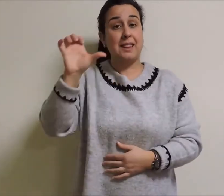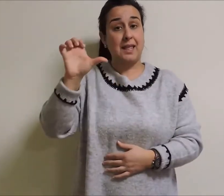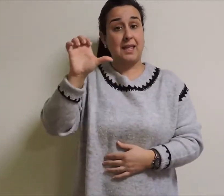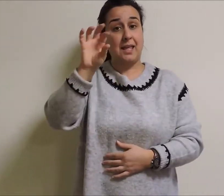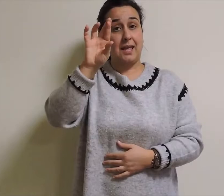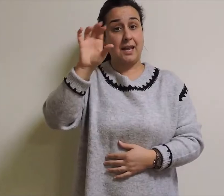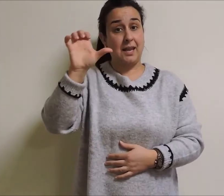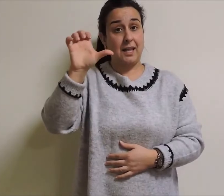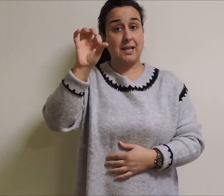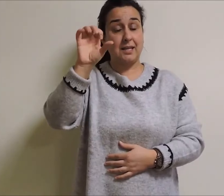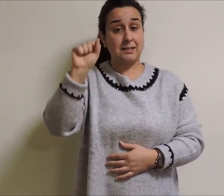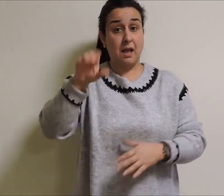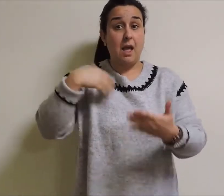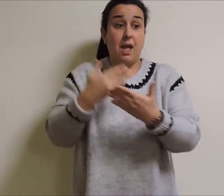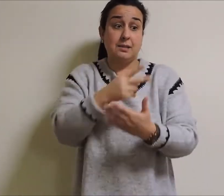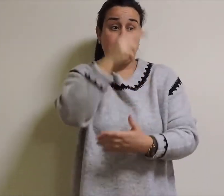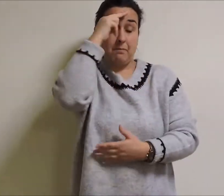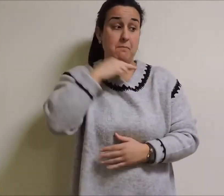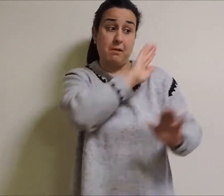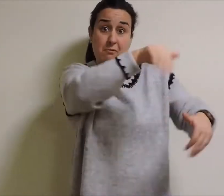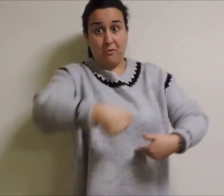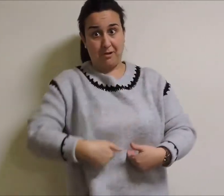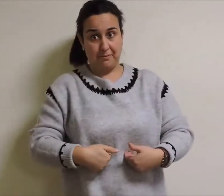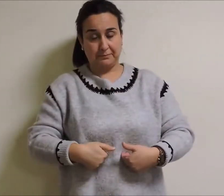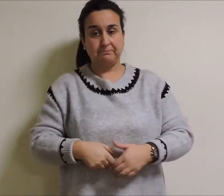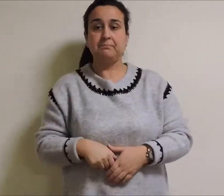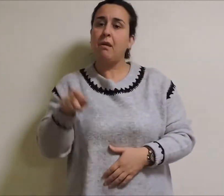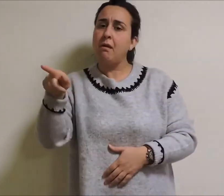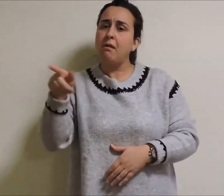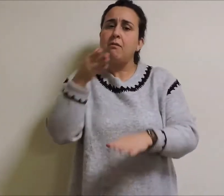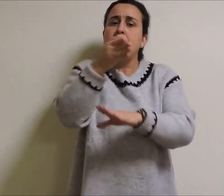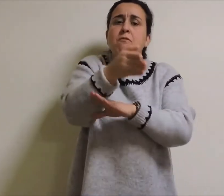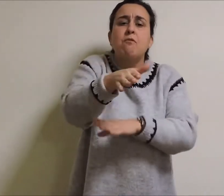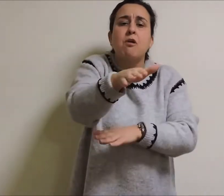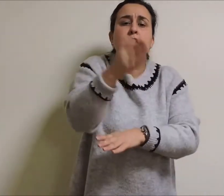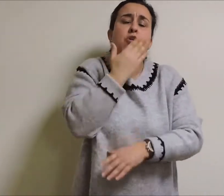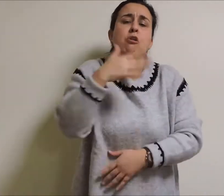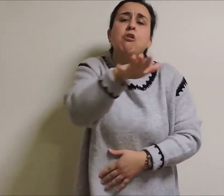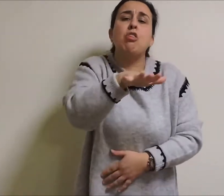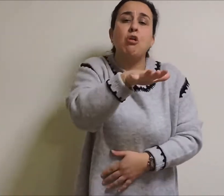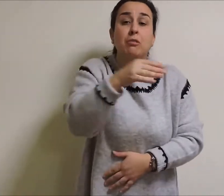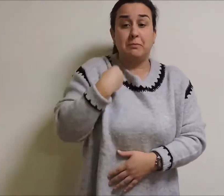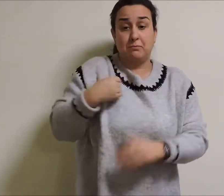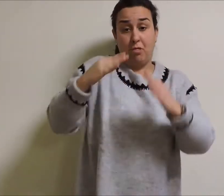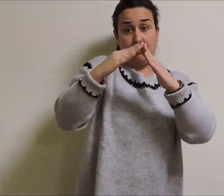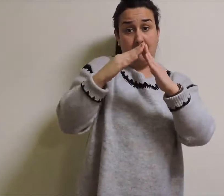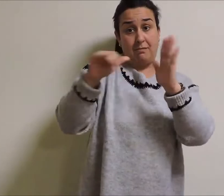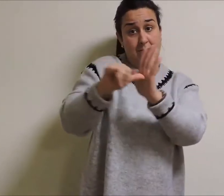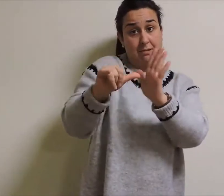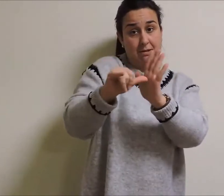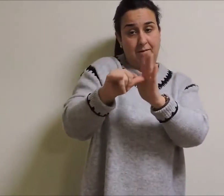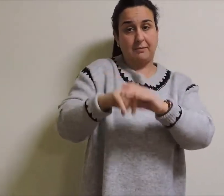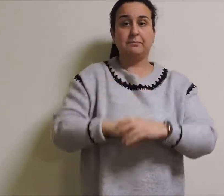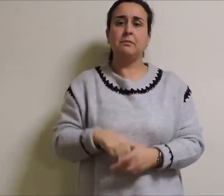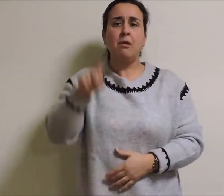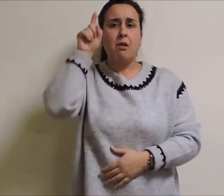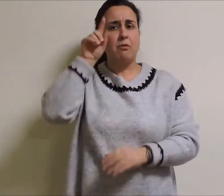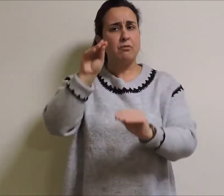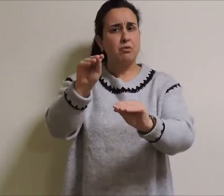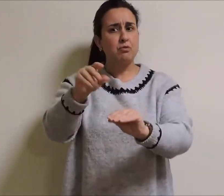Acudiu á Escola do Lugar, un crego que llegaba a clase, decatouse